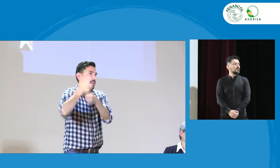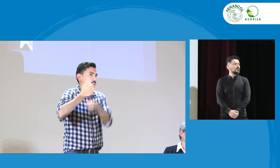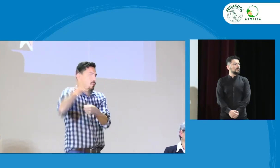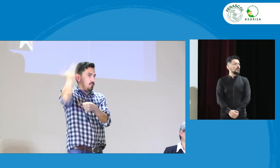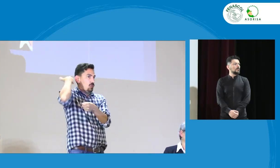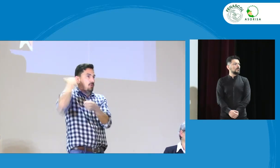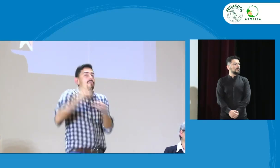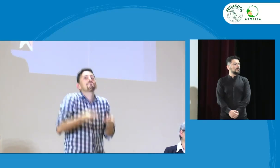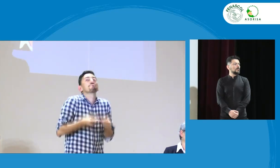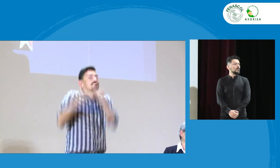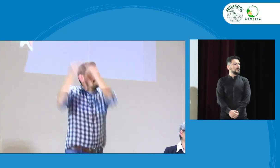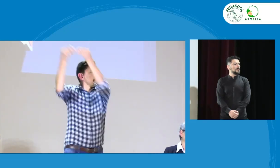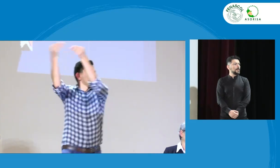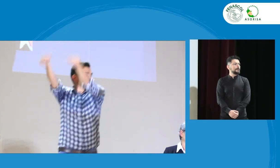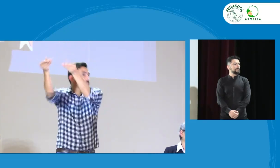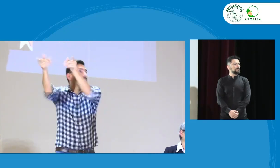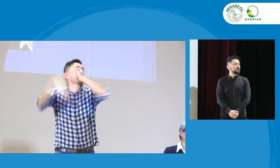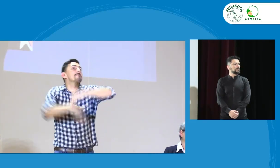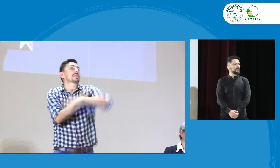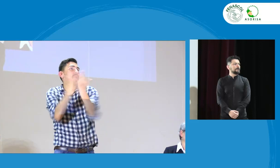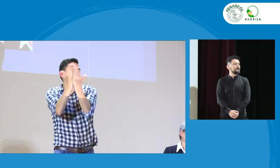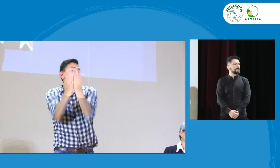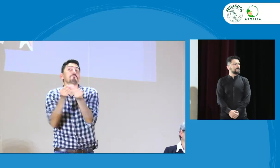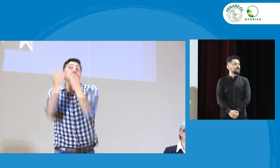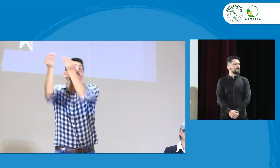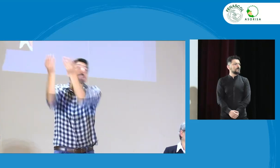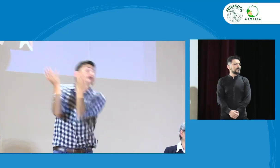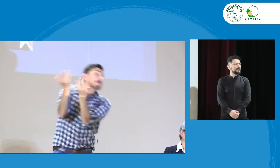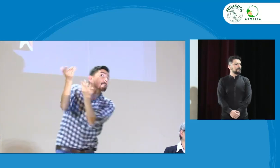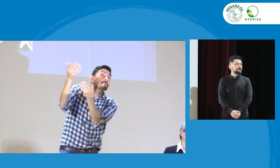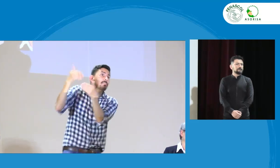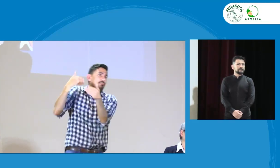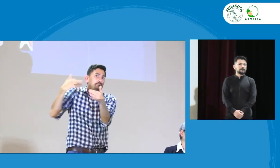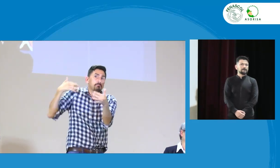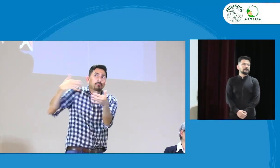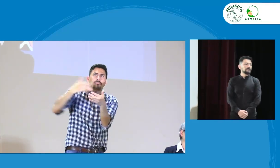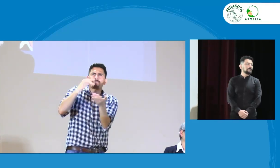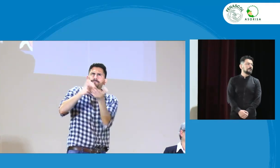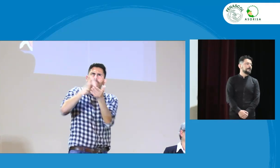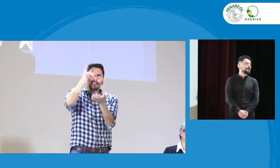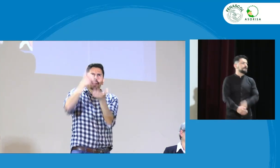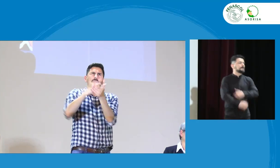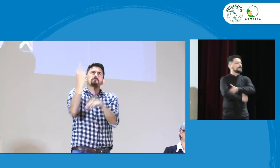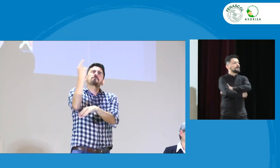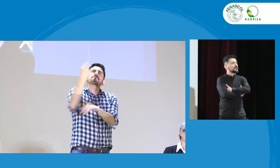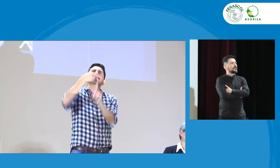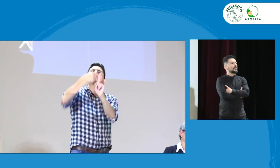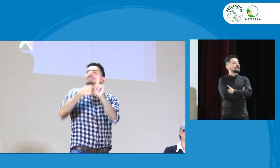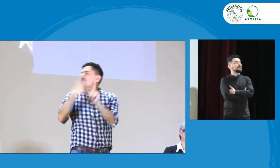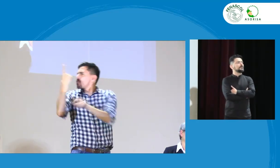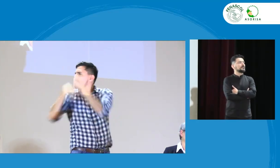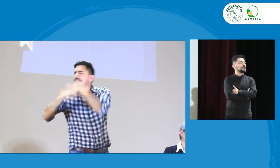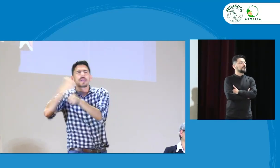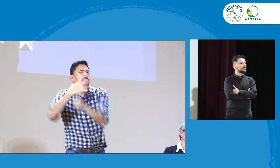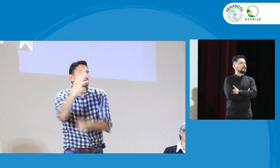decisiones. El año pasado ya se entregó al Ministerio de Educación y aún estamos esperando, creo que